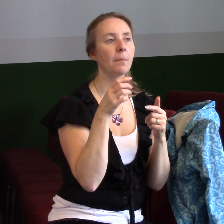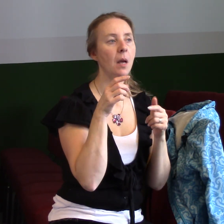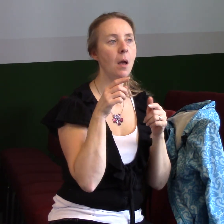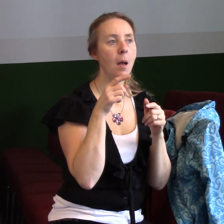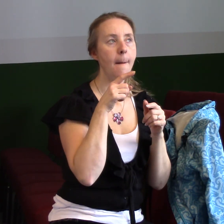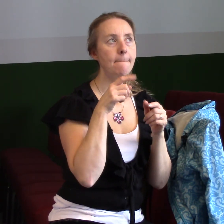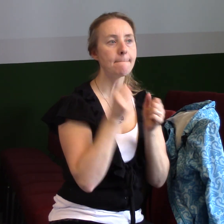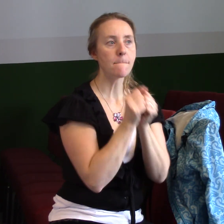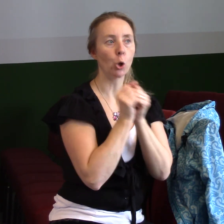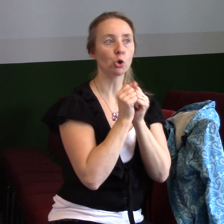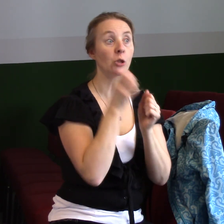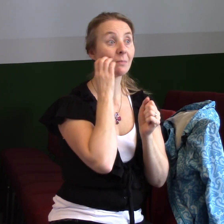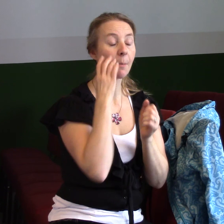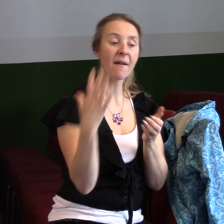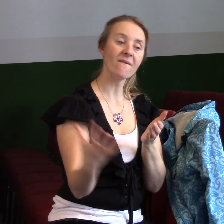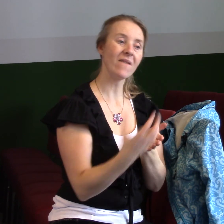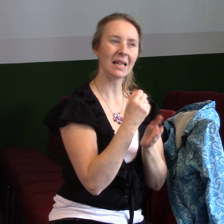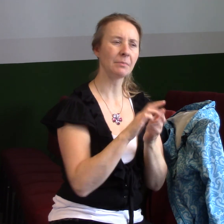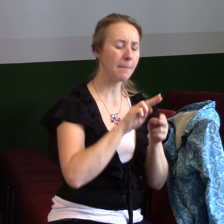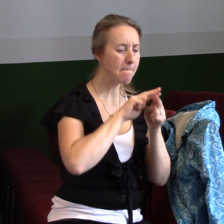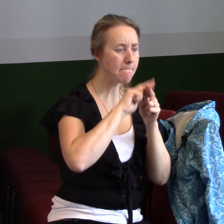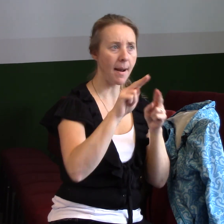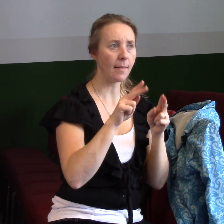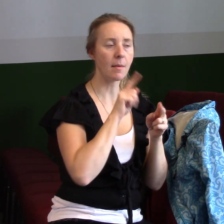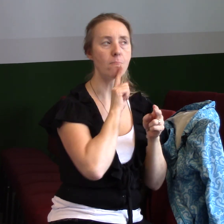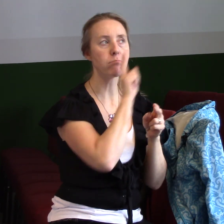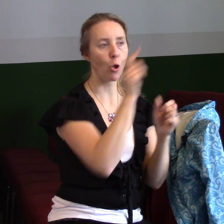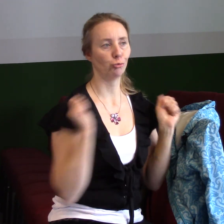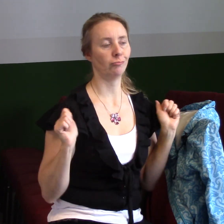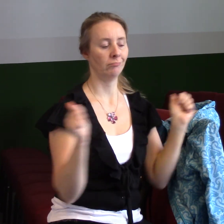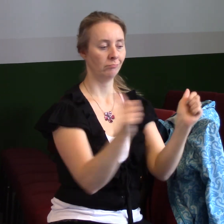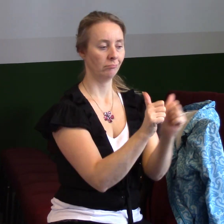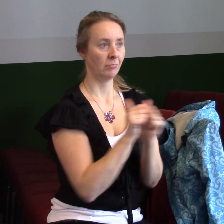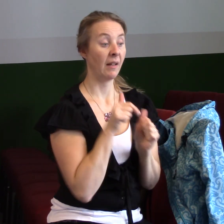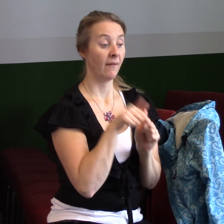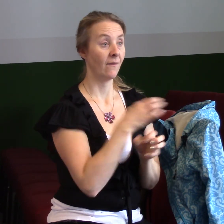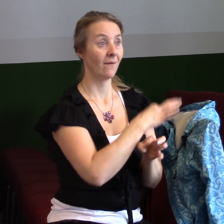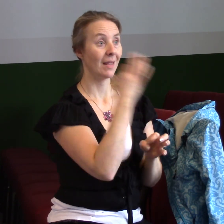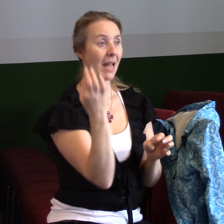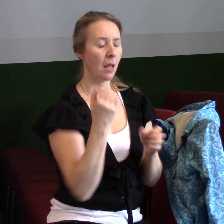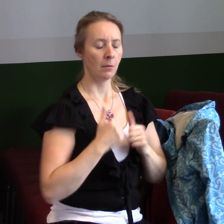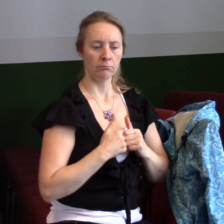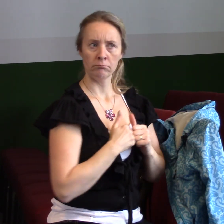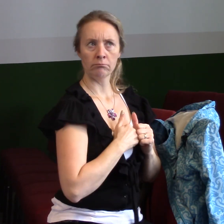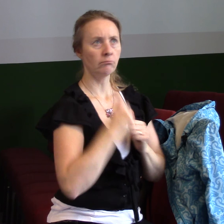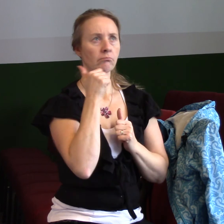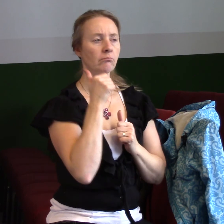Proto vezměte na sebe celou boží zbroj, abyste se mohli v den zí zlý vzepřít, všechno vykonat a